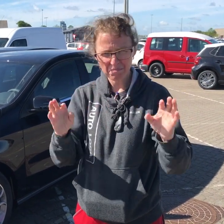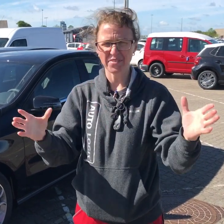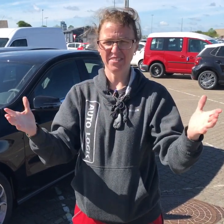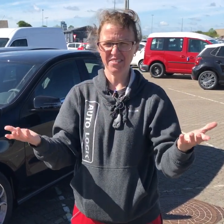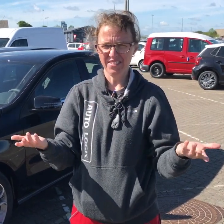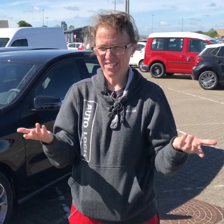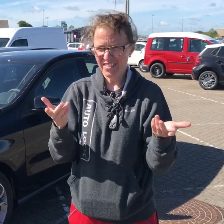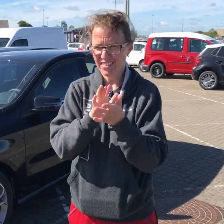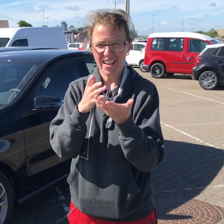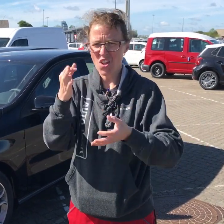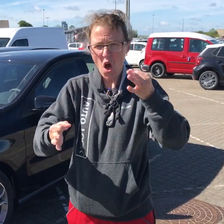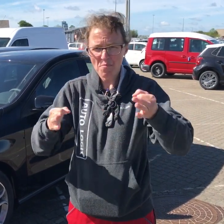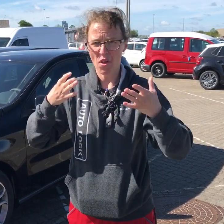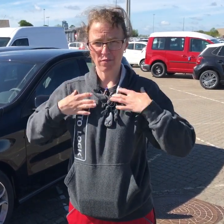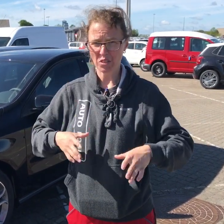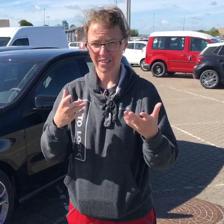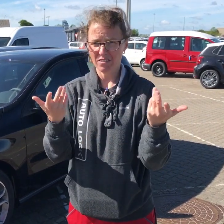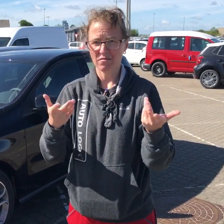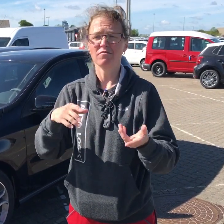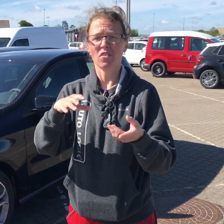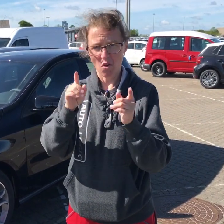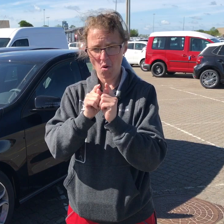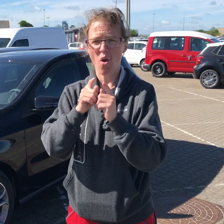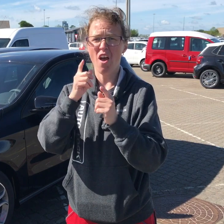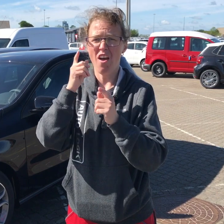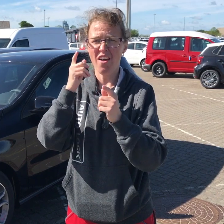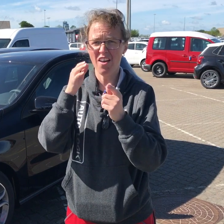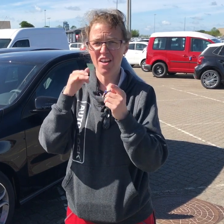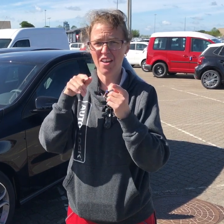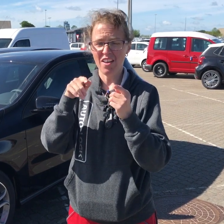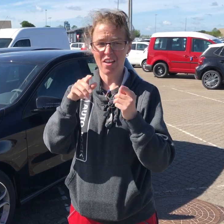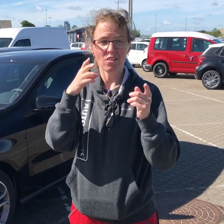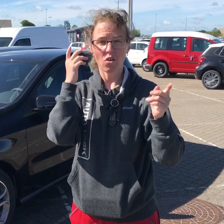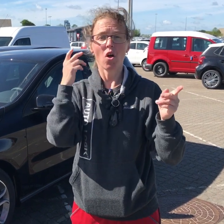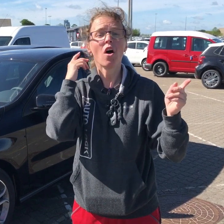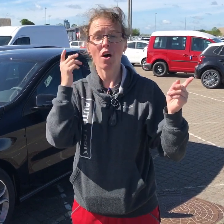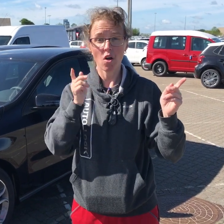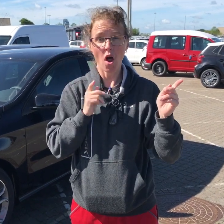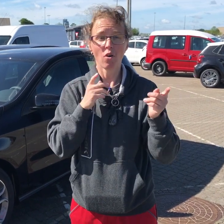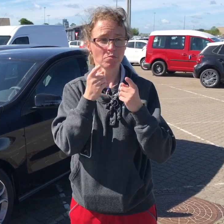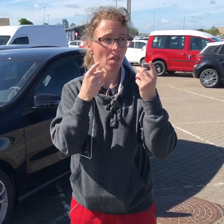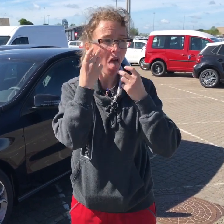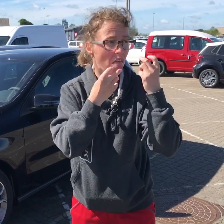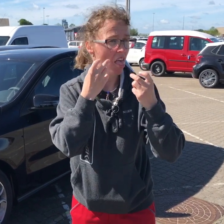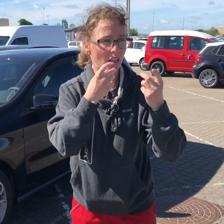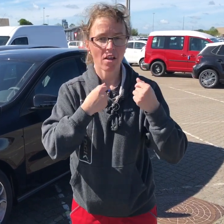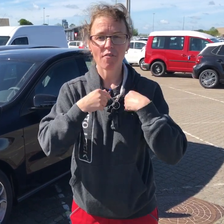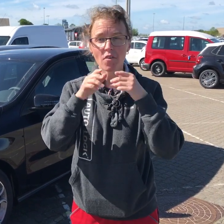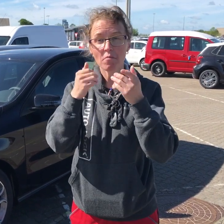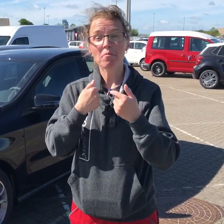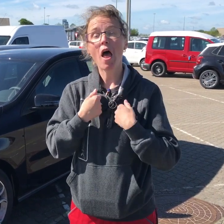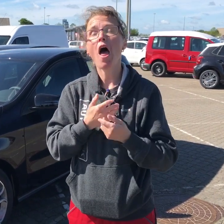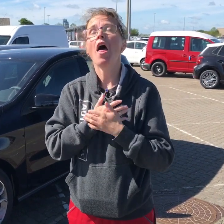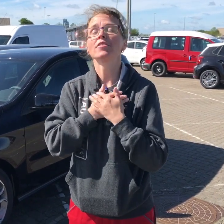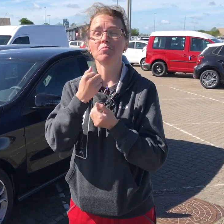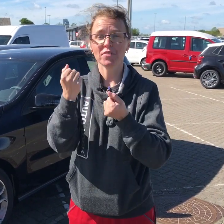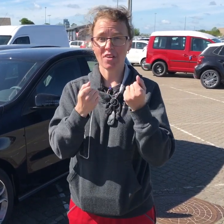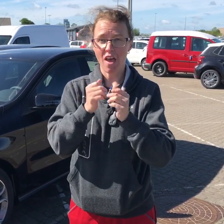Jeg er jo helt normal fysisk. Nogle gange leder mine kolleger længe efter en bil, men jeg elsker alle slags